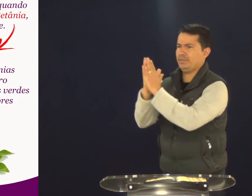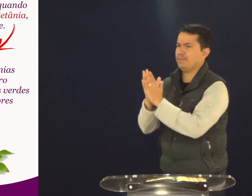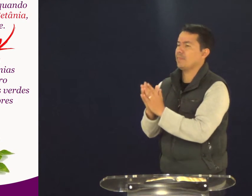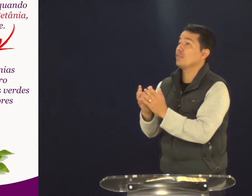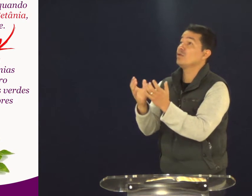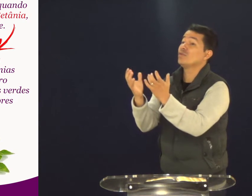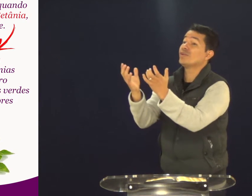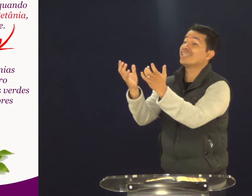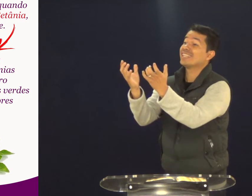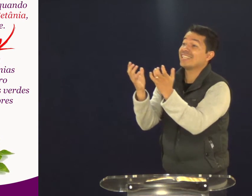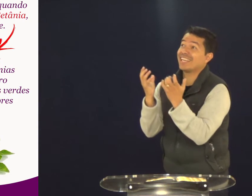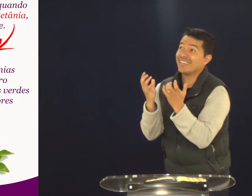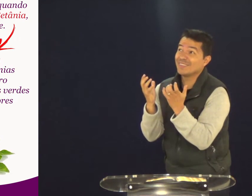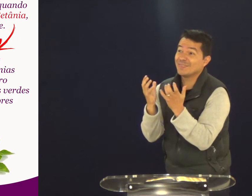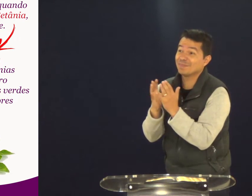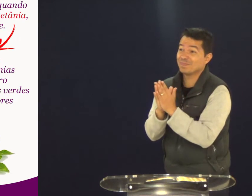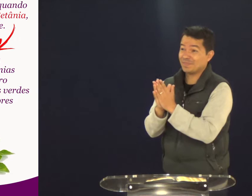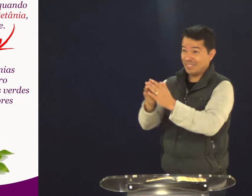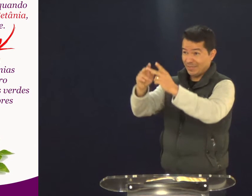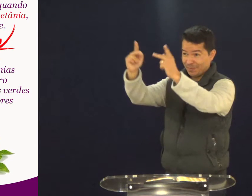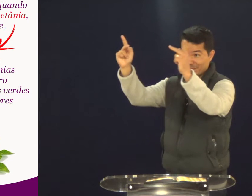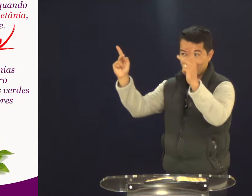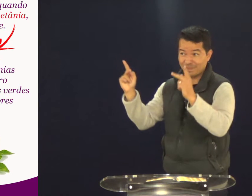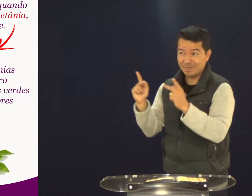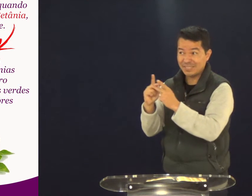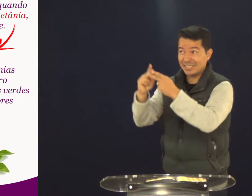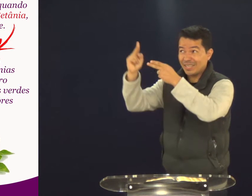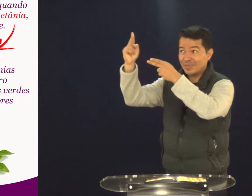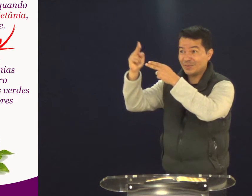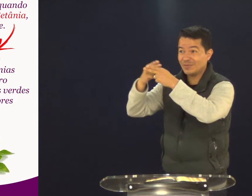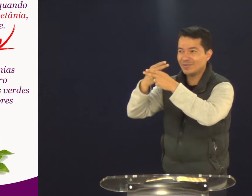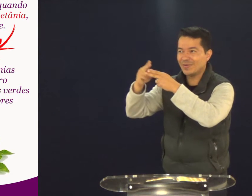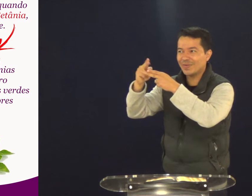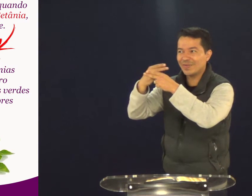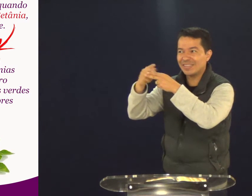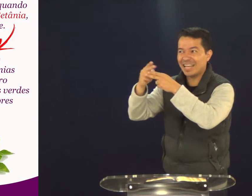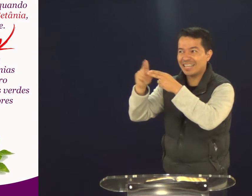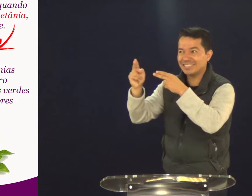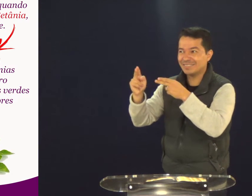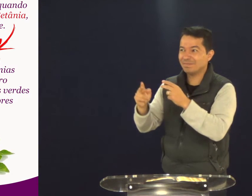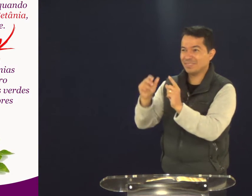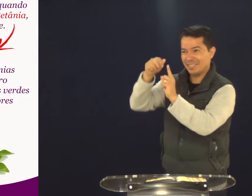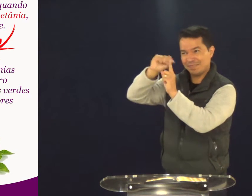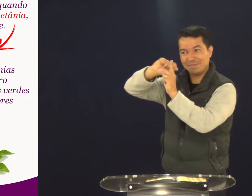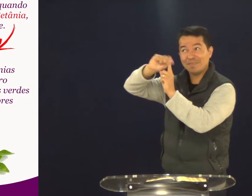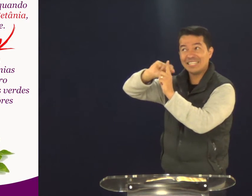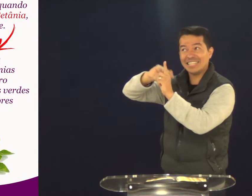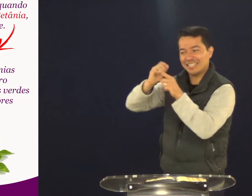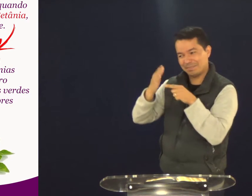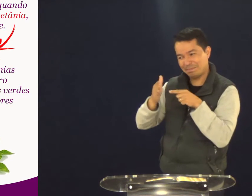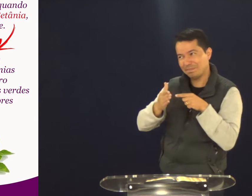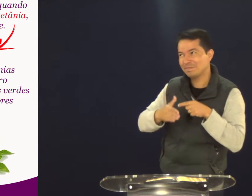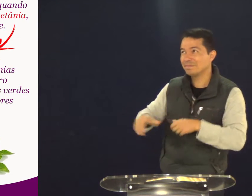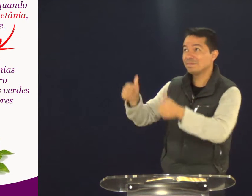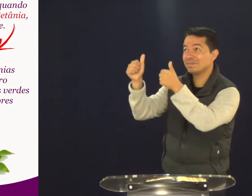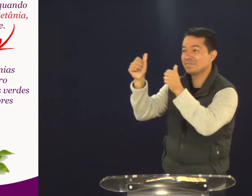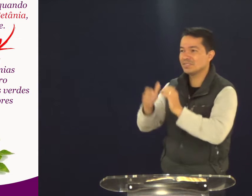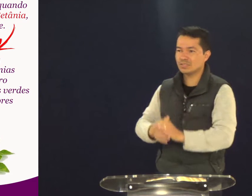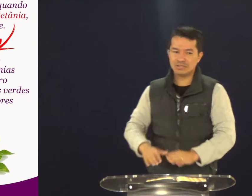Tá, ok. Mas, então, acho que eu vou querer uma pizza de chocolate. Tá? Com banana. Pode